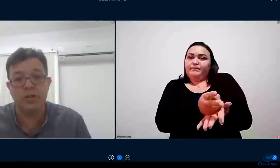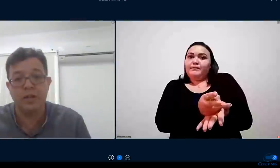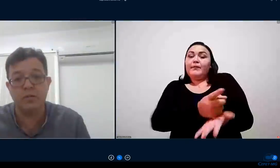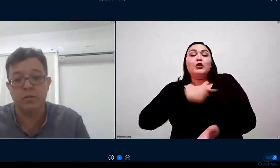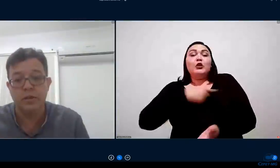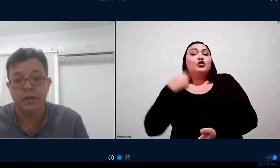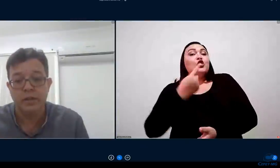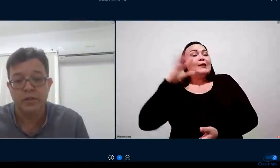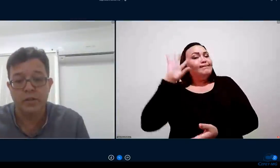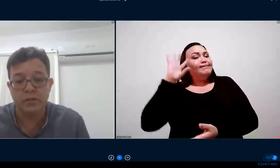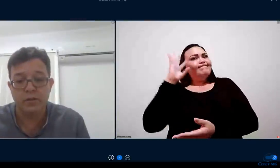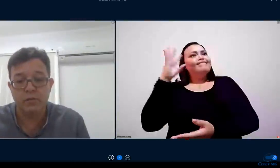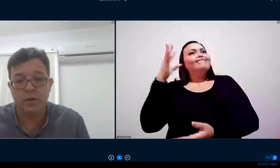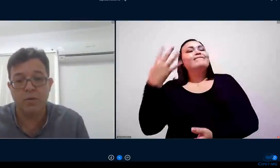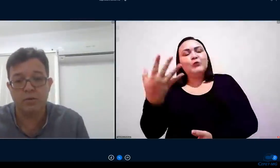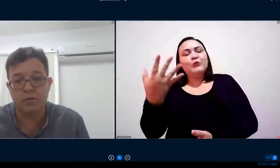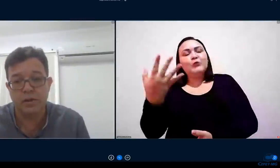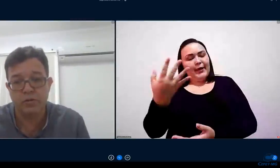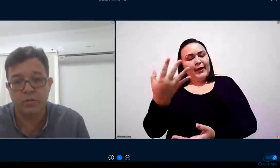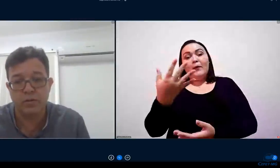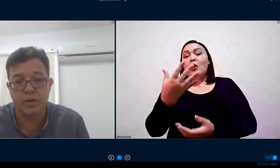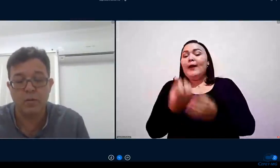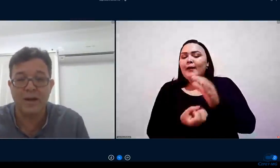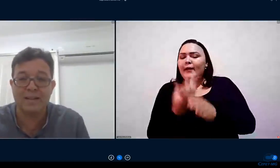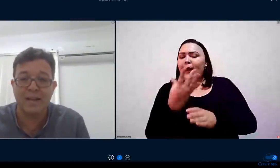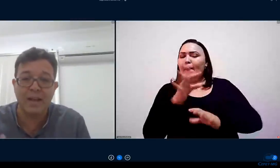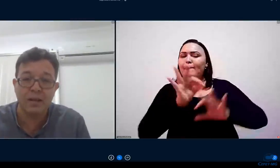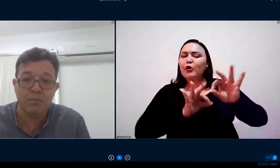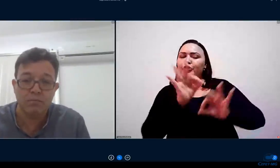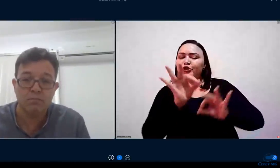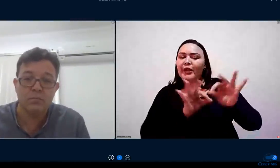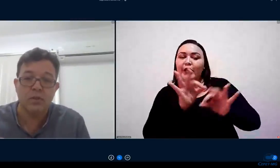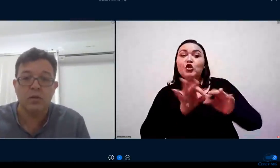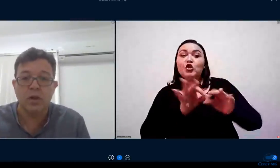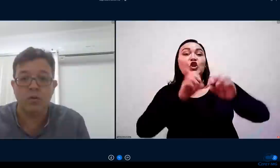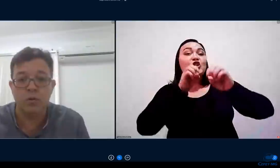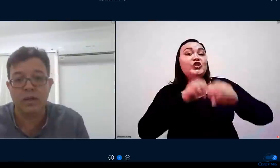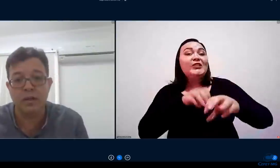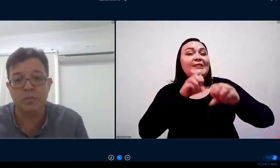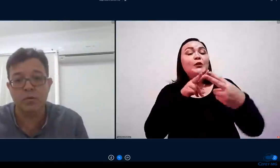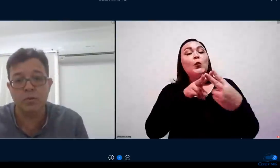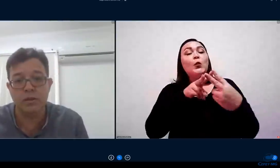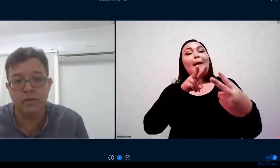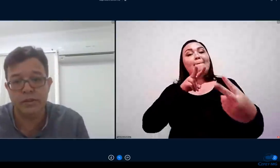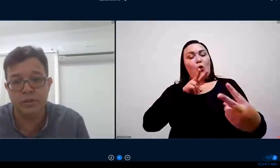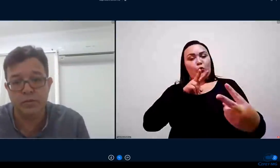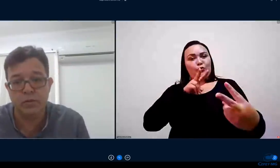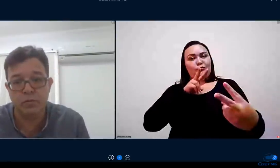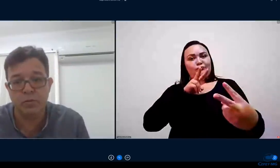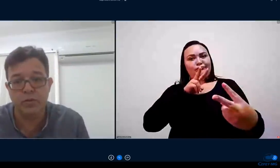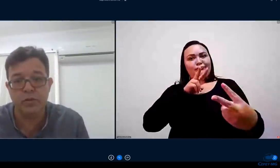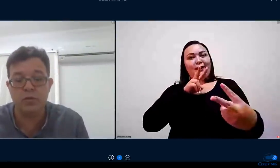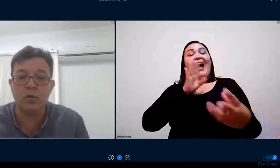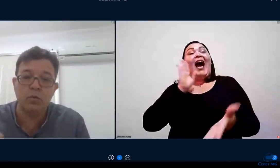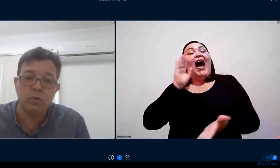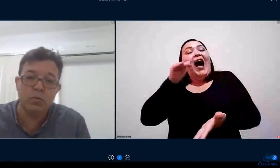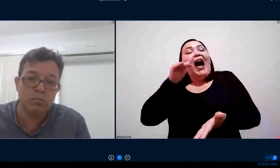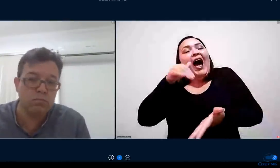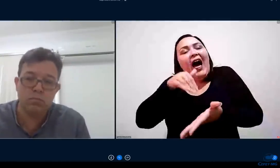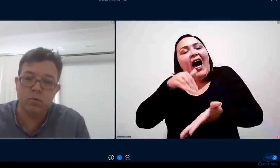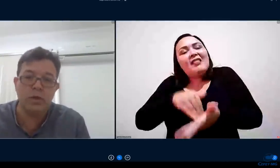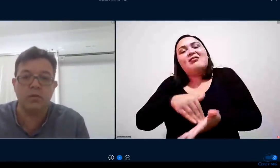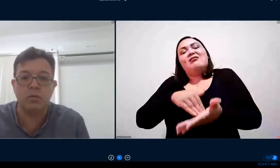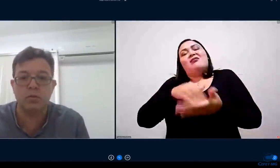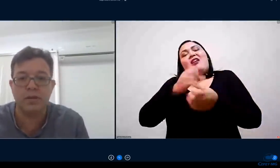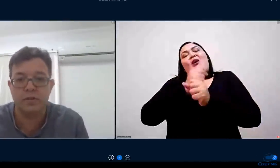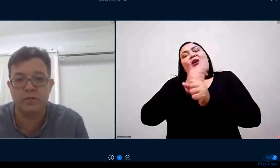fazer um projeto de ensino remoto na instituição até o término do ano letivo de 2020 ou